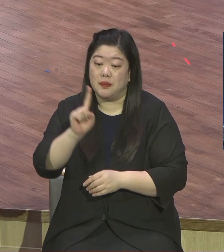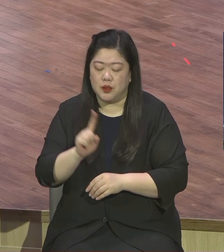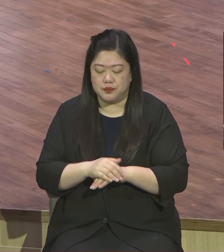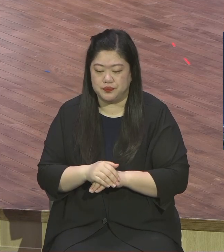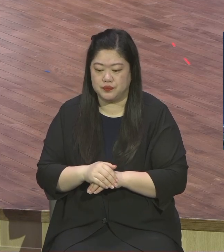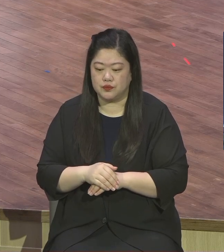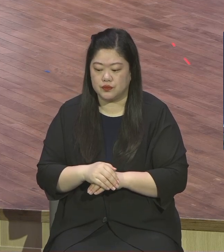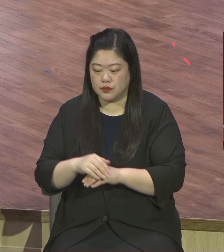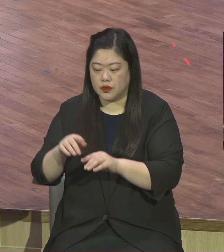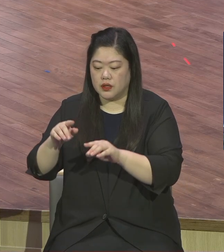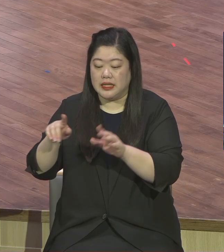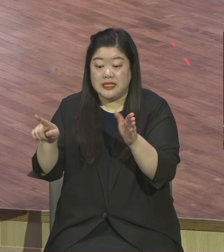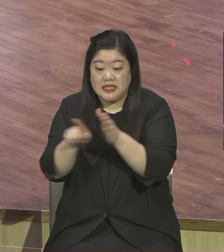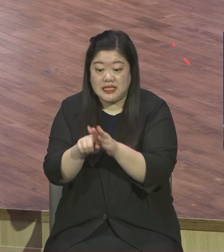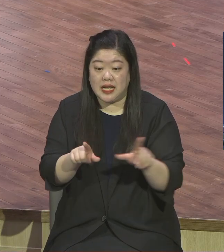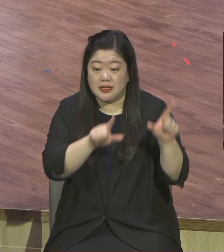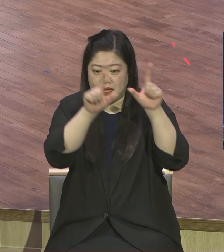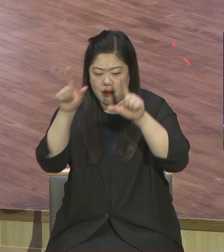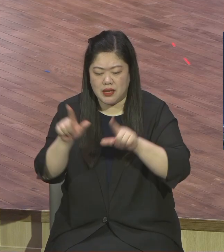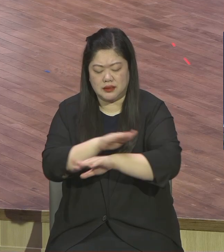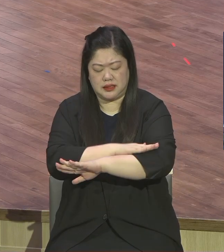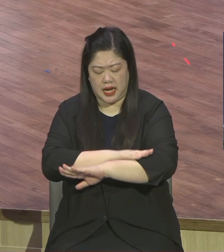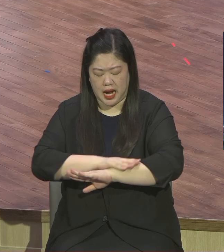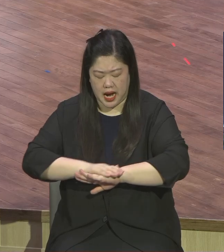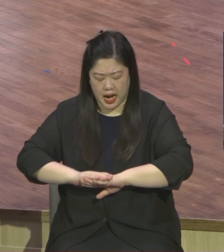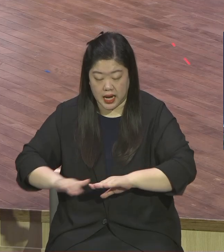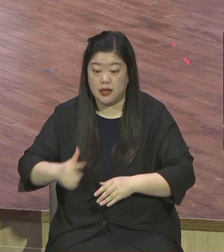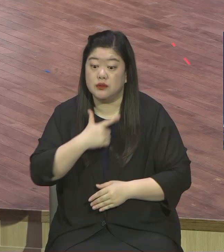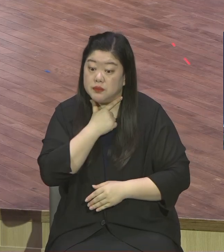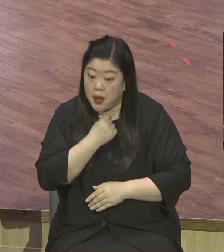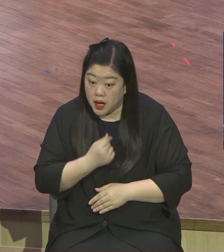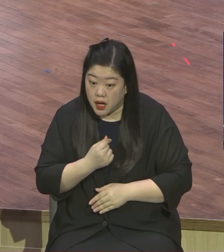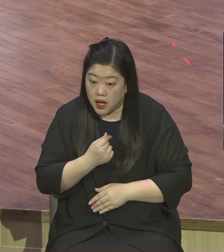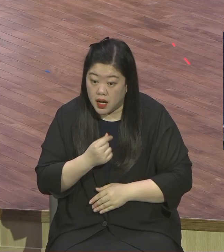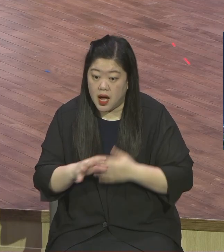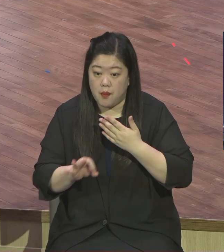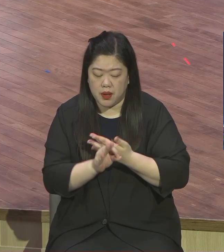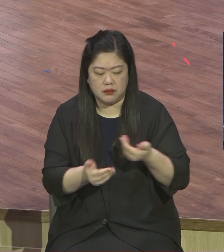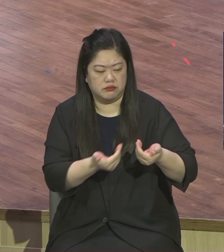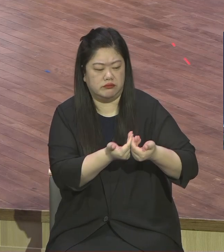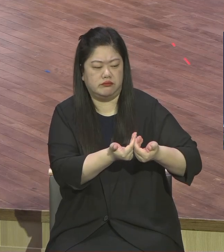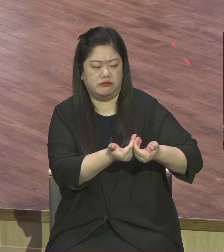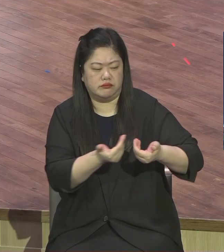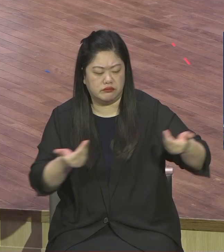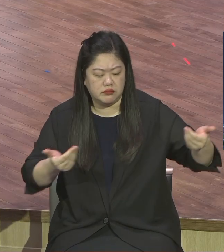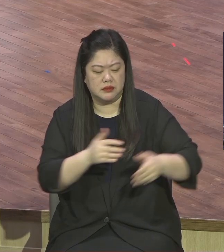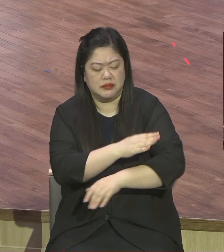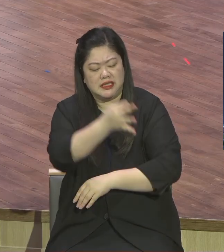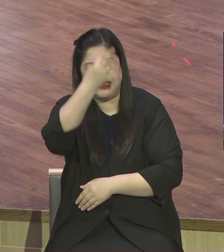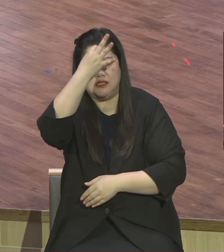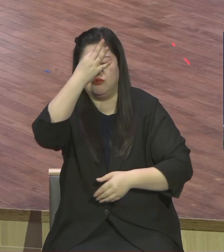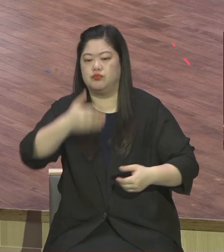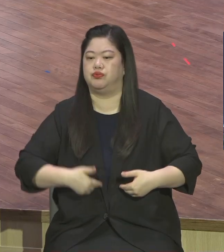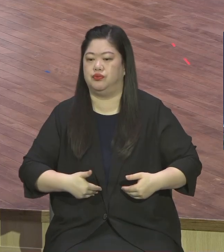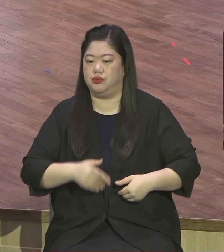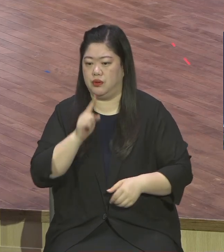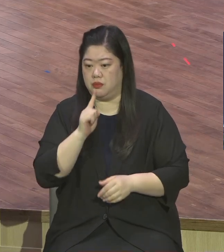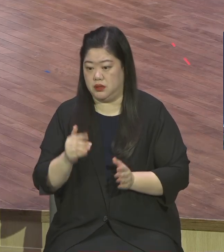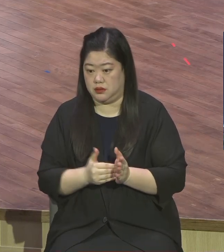무슨 말입니까 예수 거이스도를 영접하고 난 이후에 하나님의 자녀가